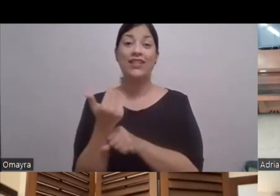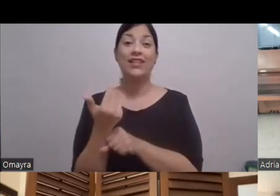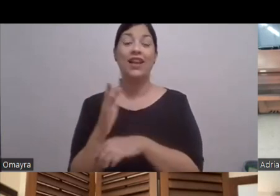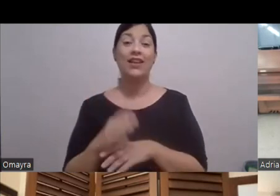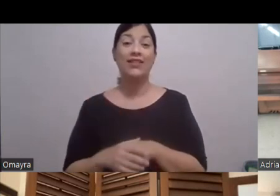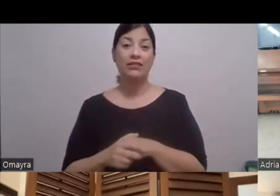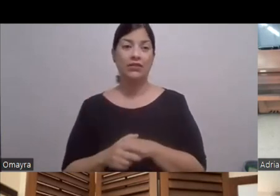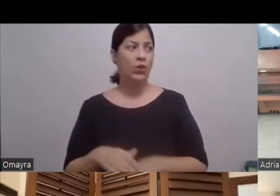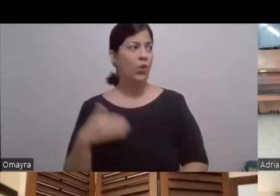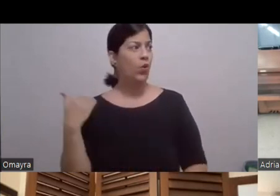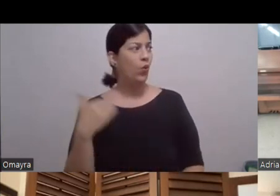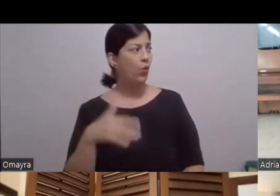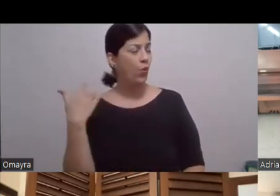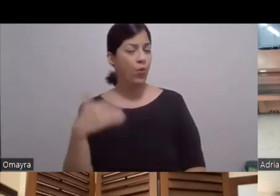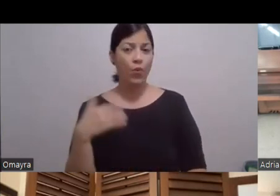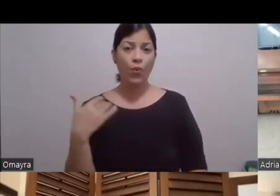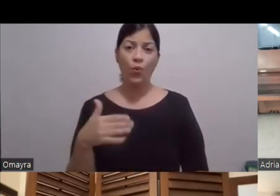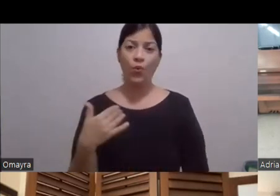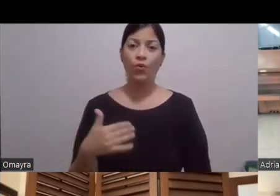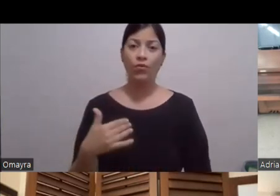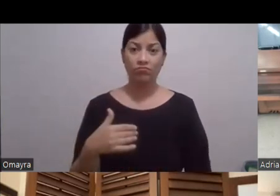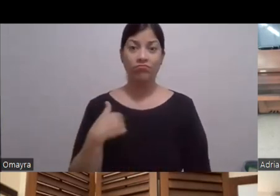Guau Coño Digo felicidades